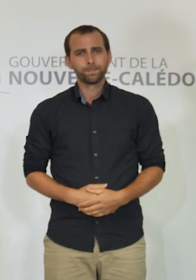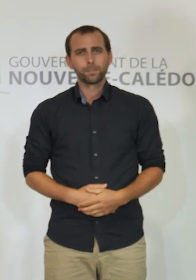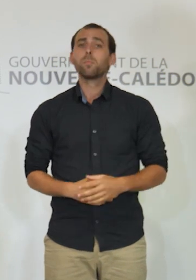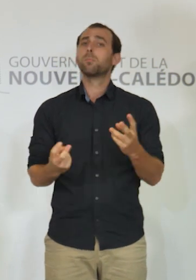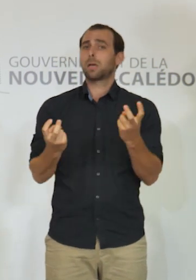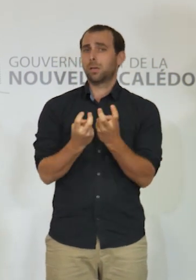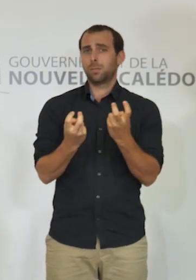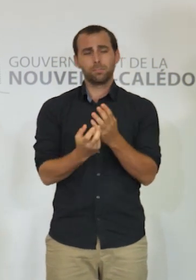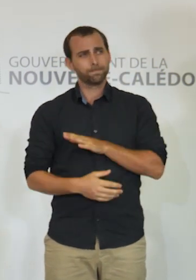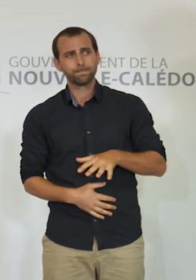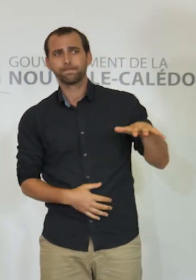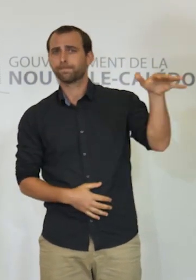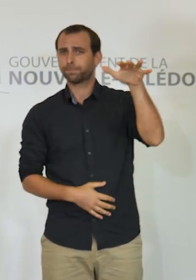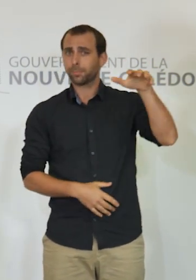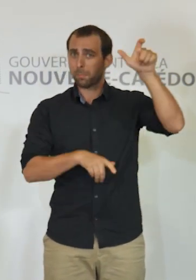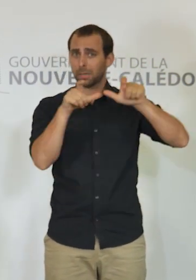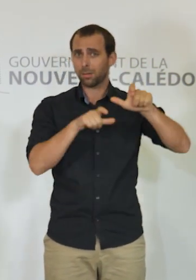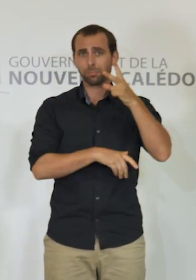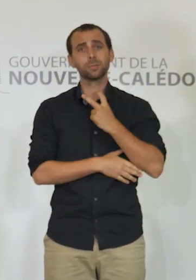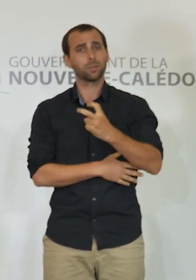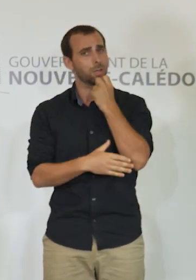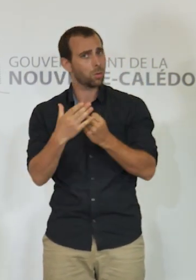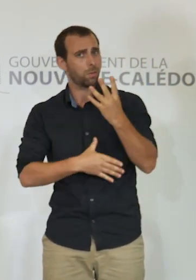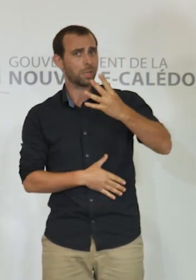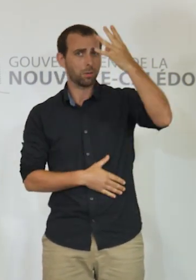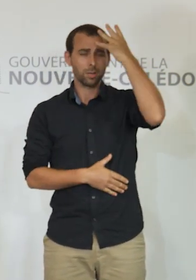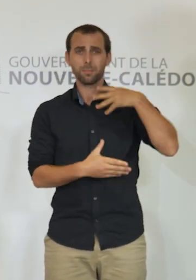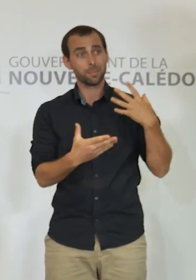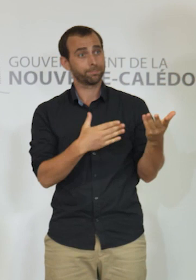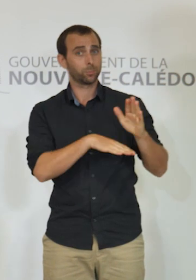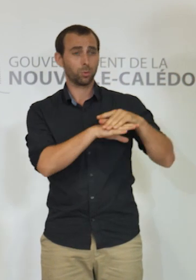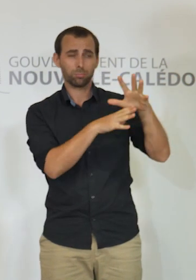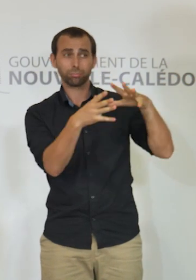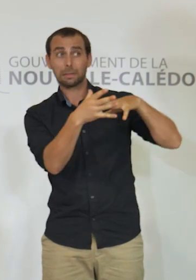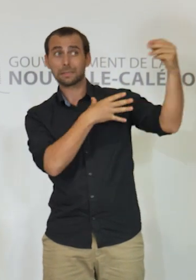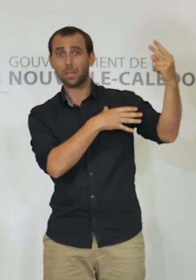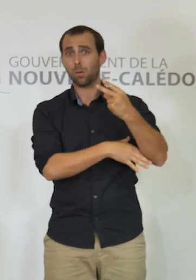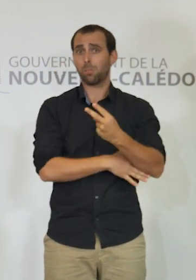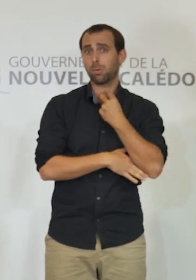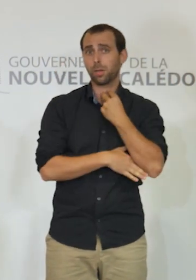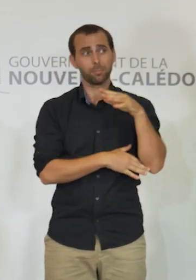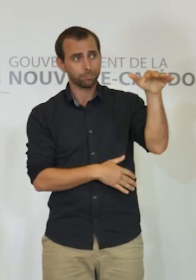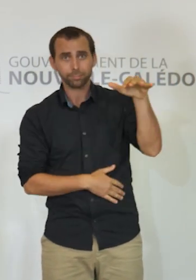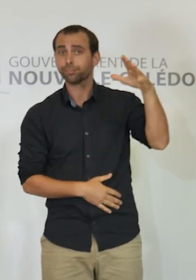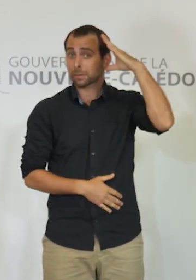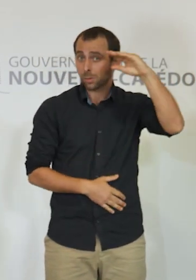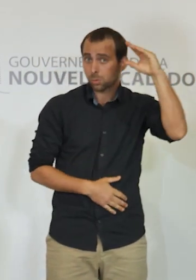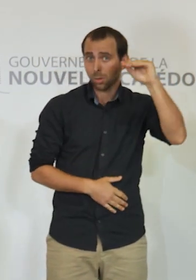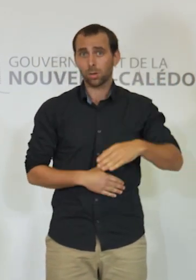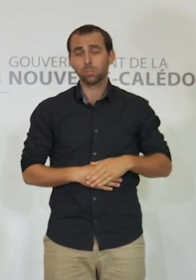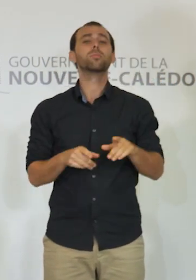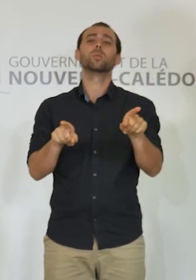bloqués à l'extérieur, en particulier à nos étudiants. Je pense aussi à vous tous,